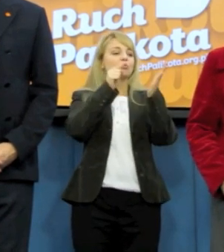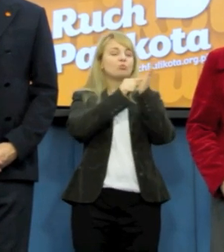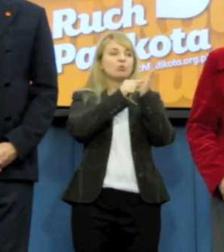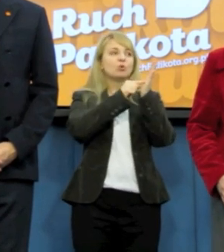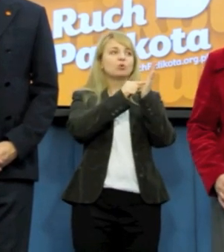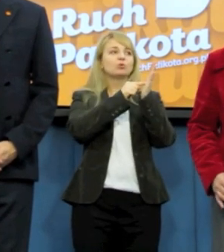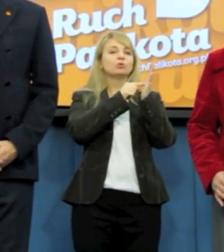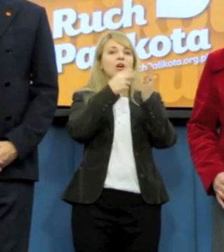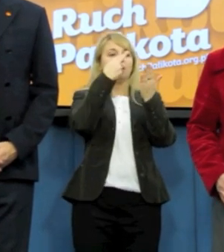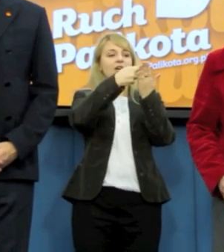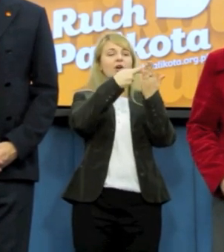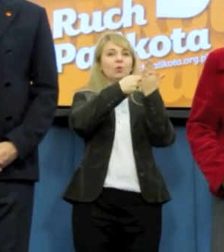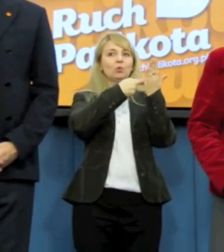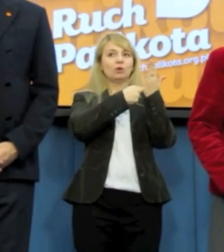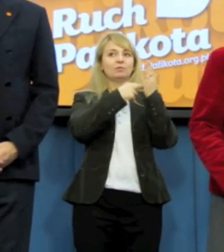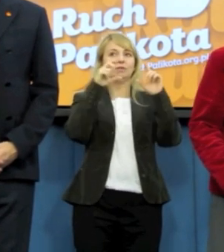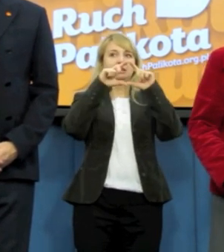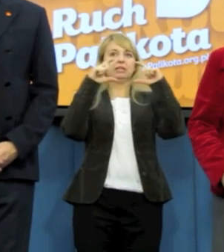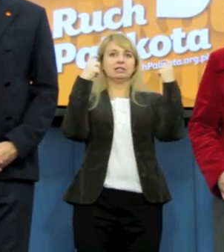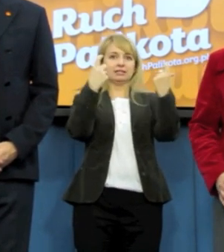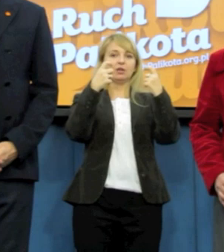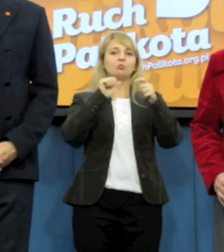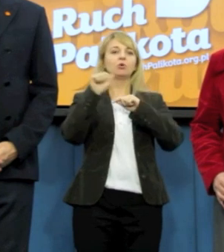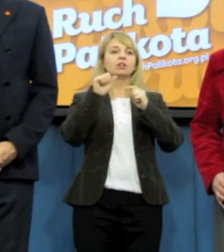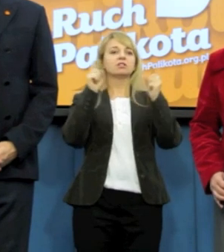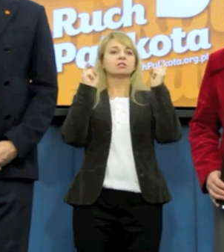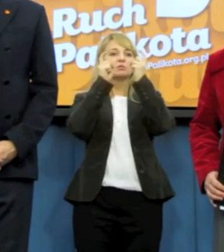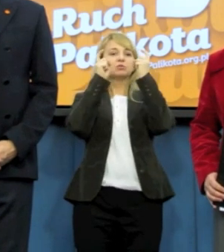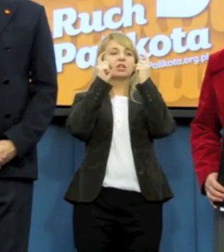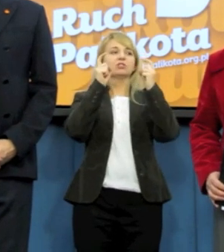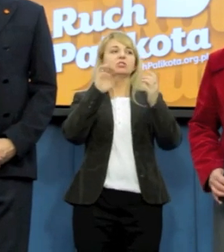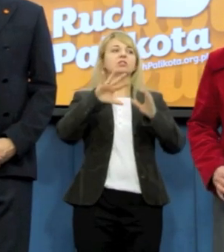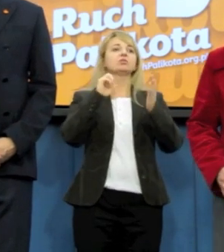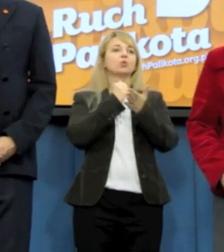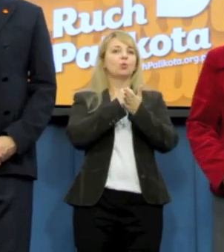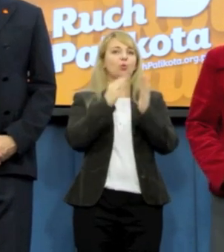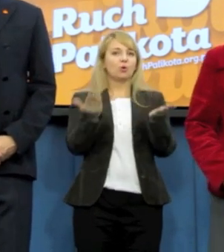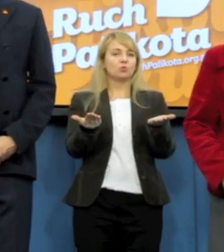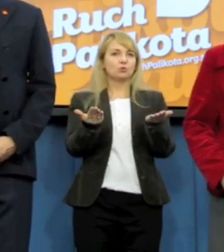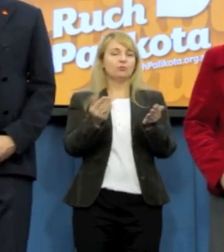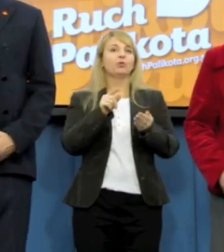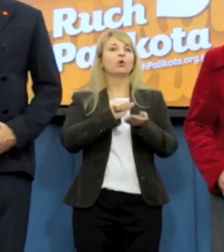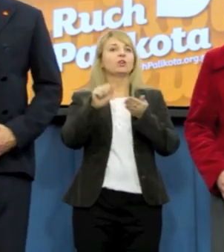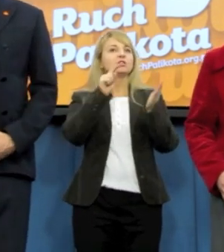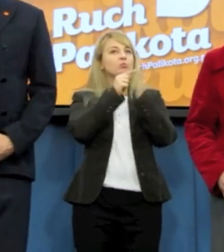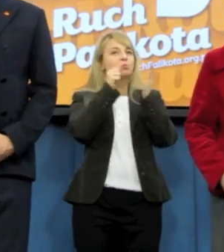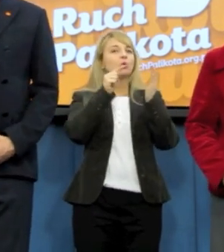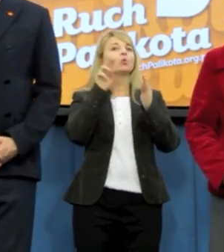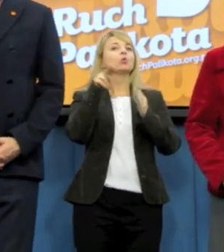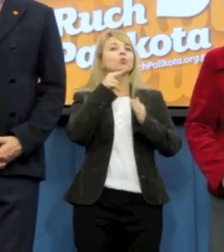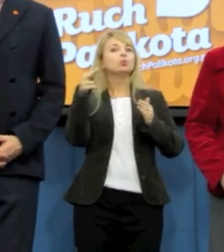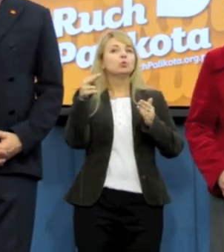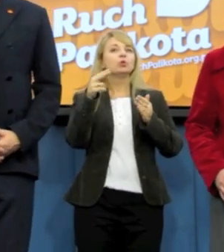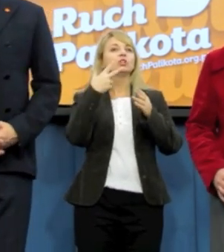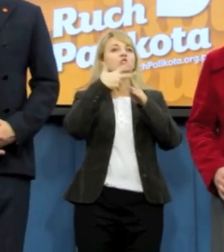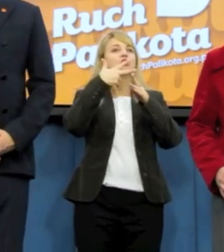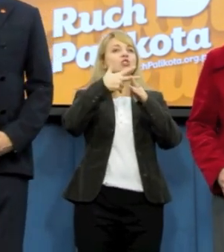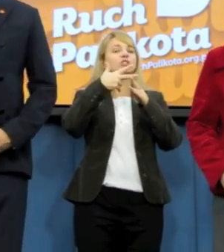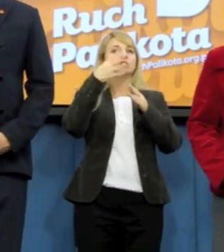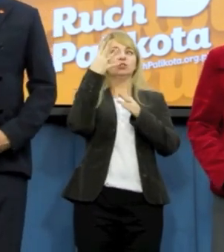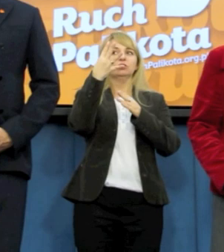regulaminu Sejmu jest sprzeczny z Konstytucją. Chodzi o ten artykuł, dokładnie artykuł